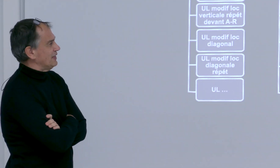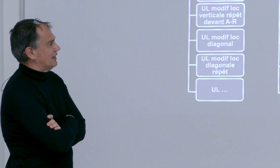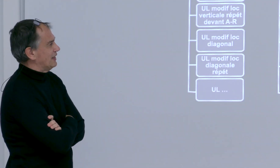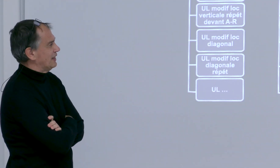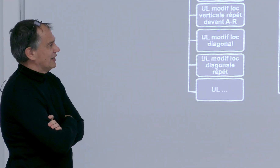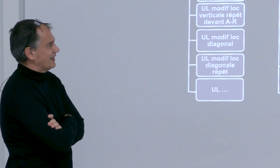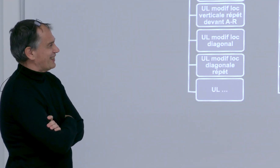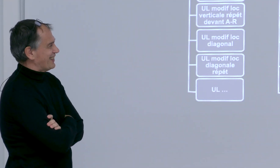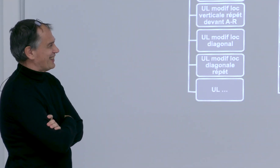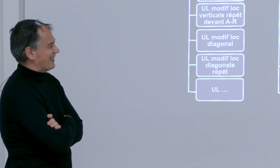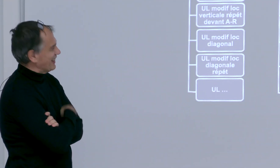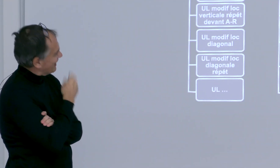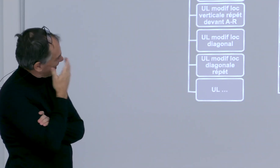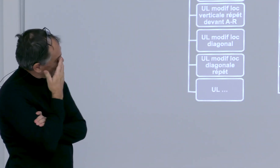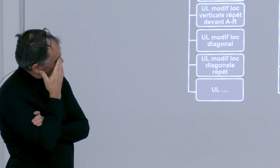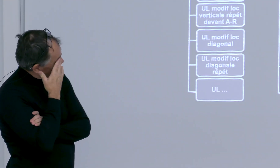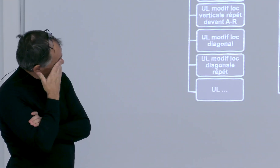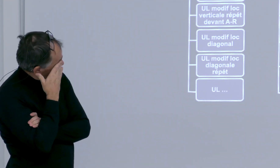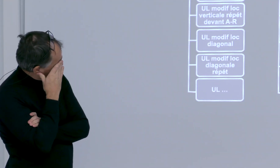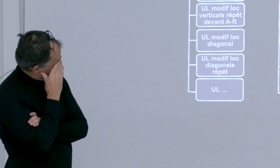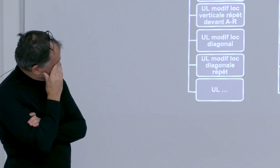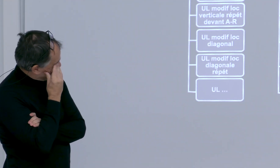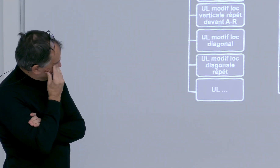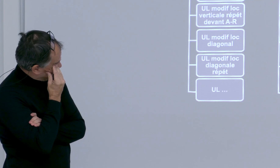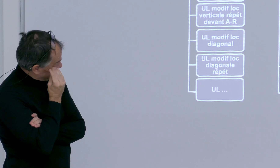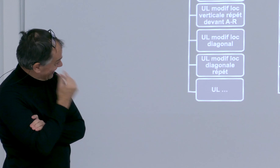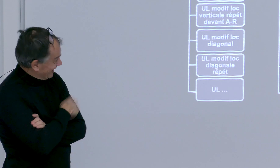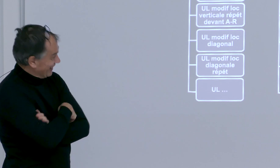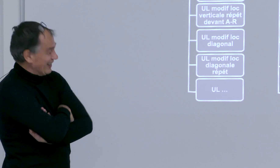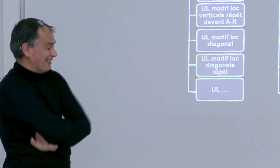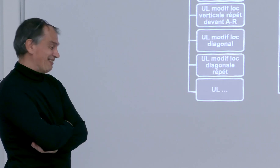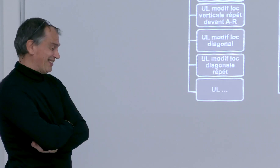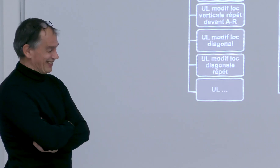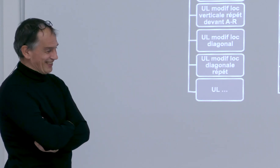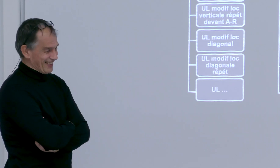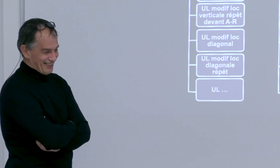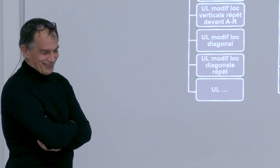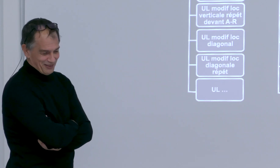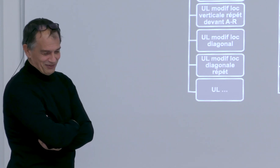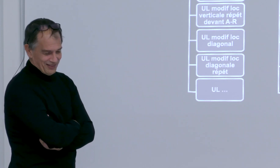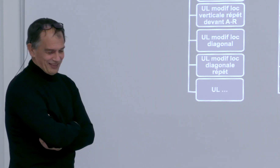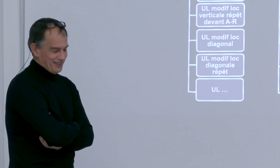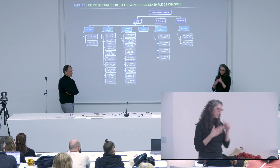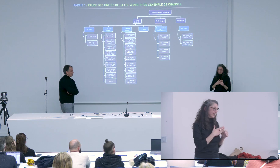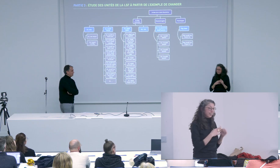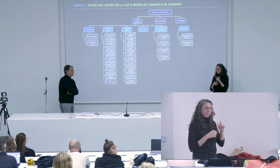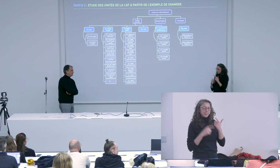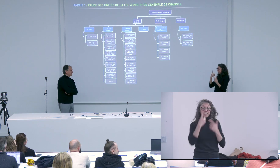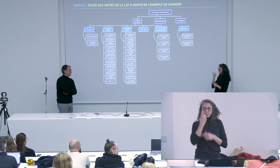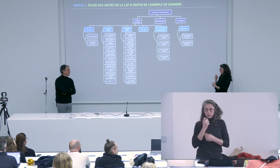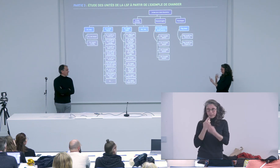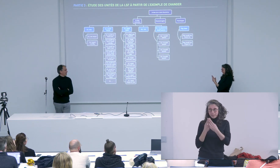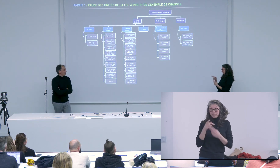tout d'abord merci merci pour toutes ces fleurs merci je nage dans les fleurs merci merci pour ces ces mots en introduction